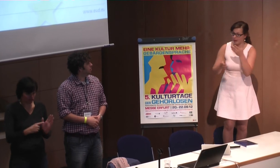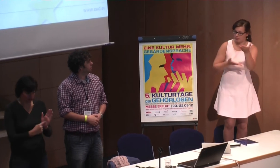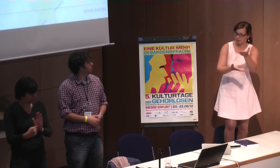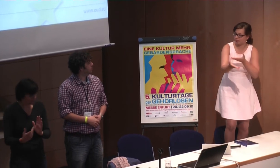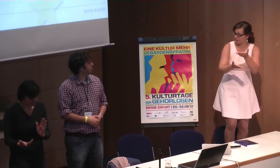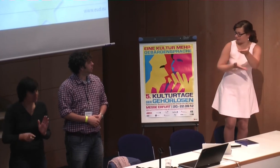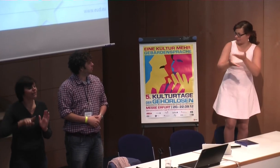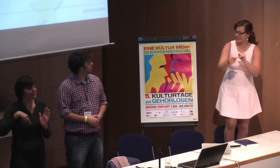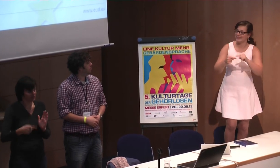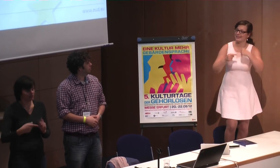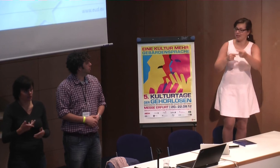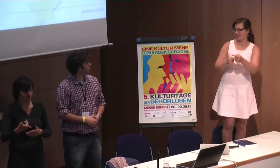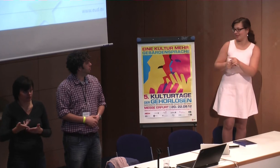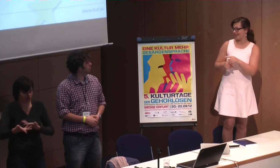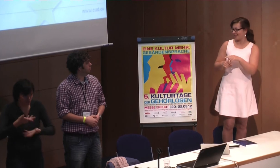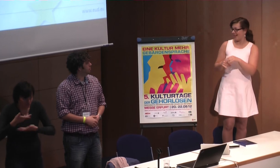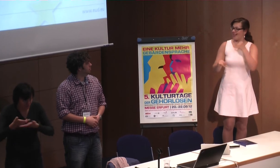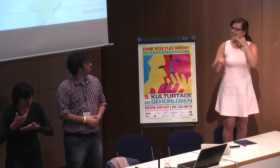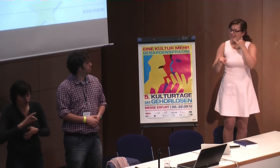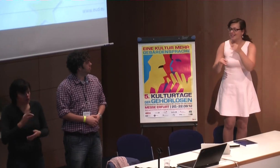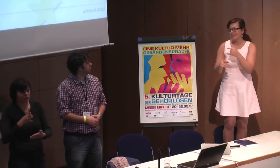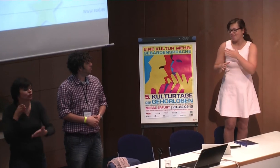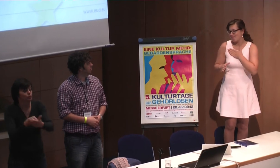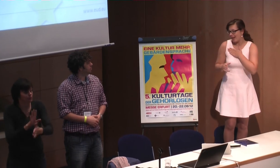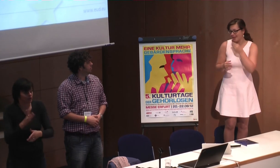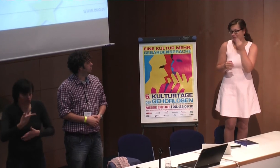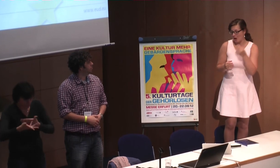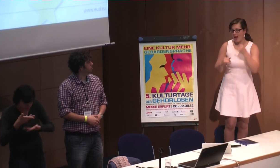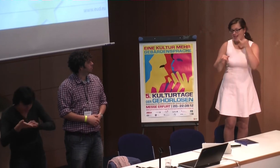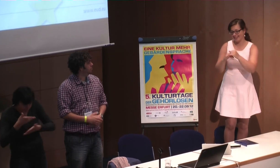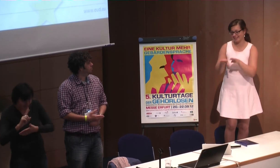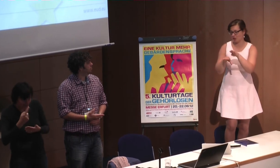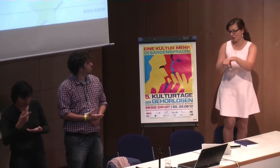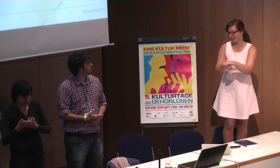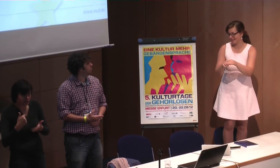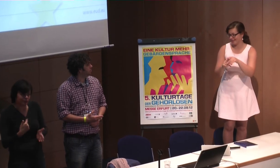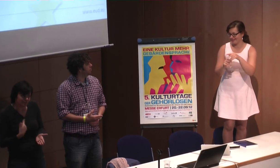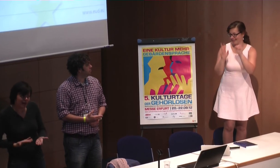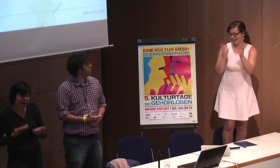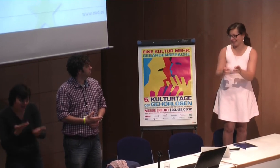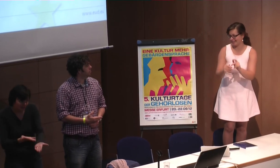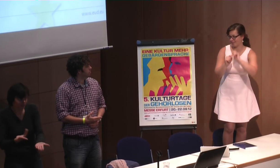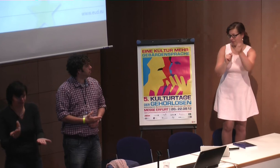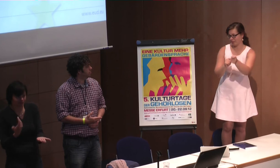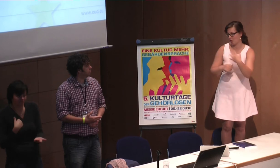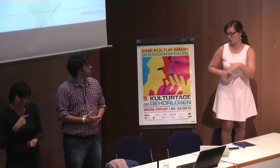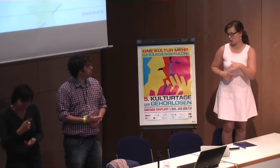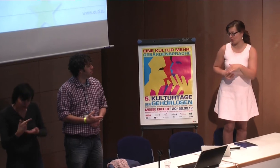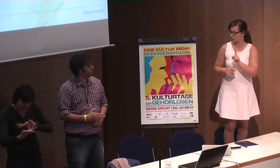Grundlage und sich mit denen darüber auszutauschen. Und wenn es dann nicht funktioniert, ist meine Empfehlung sozusagen der letzte Schritt, deren